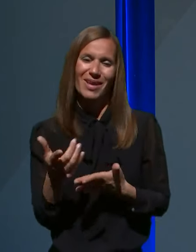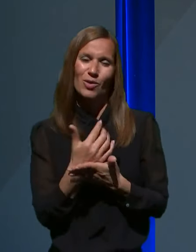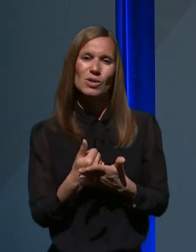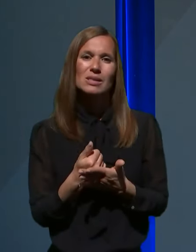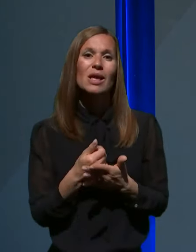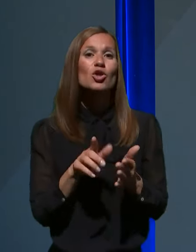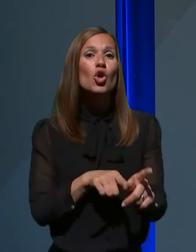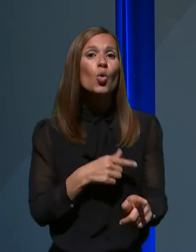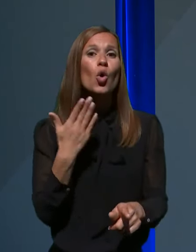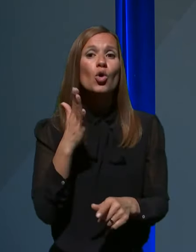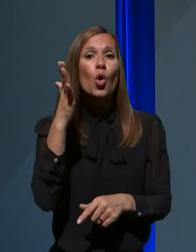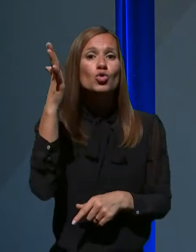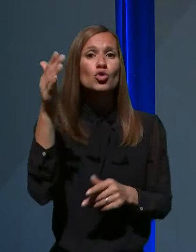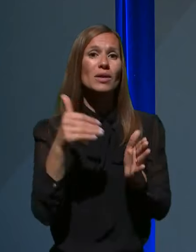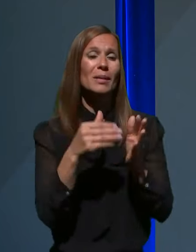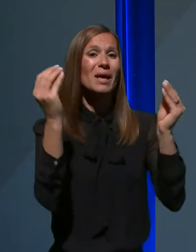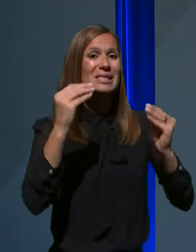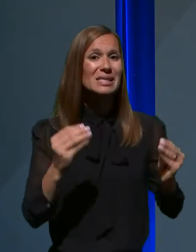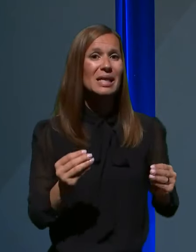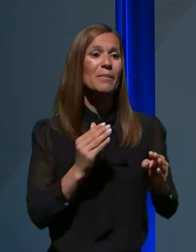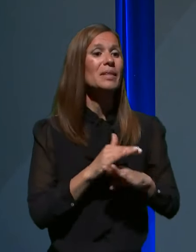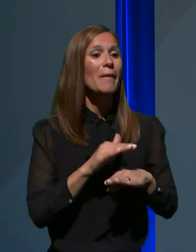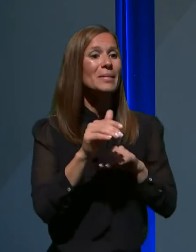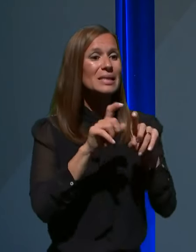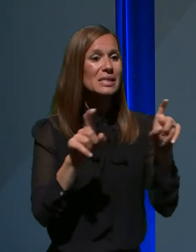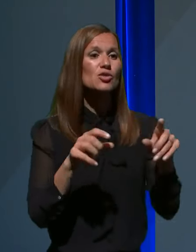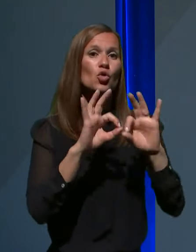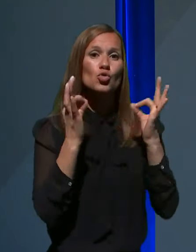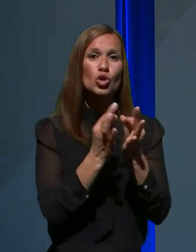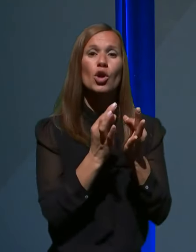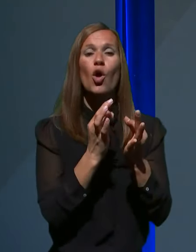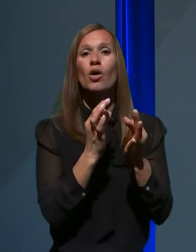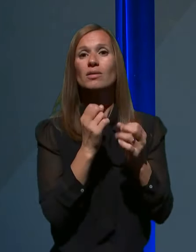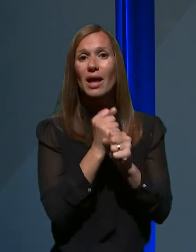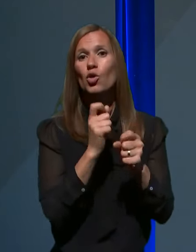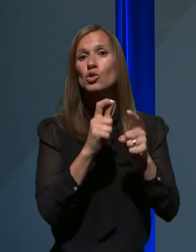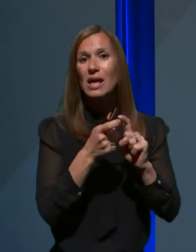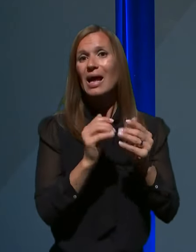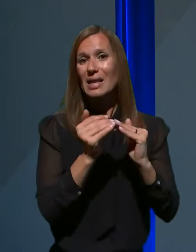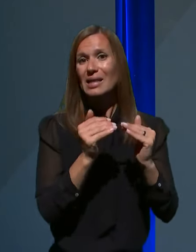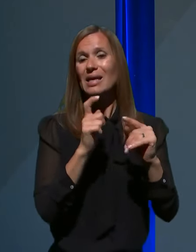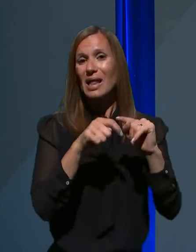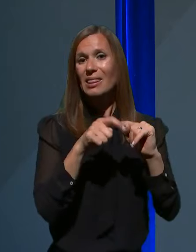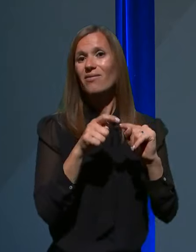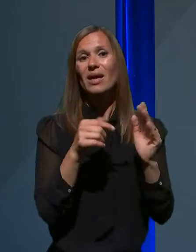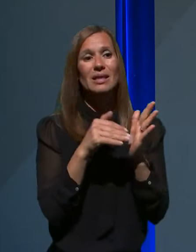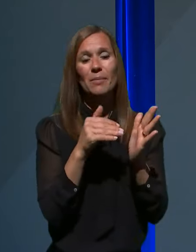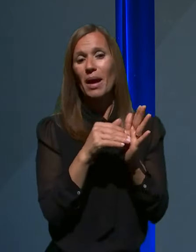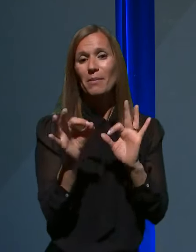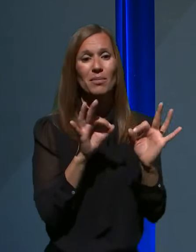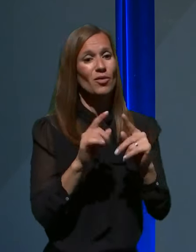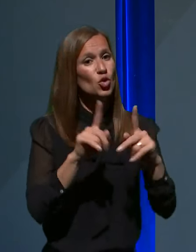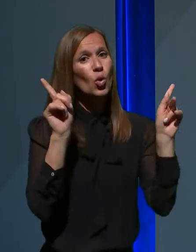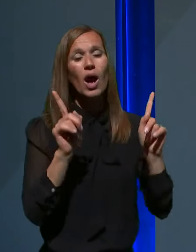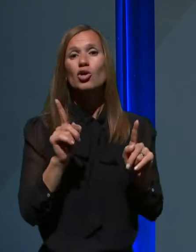Ministrstvu za delo, družino in socialne zadeve zastaviti drugače in v sistem seveda tudi spraviti